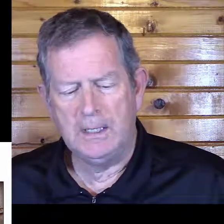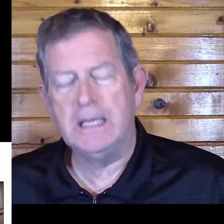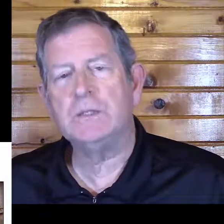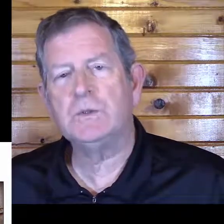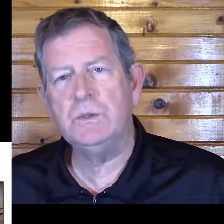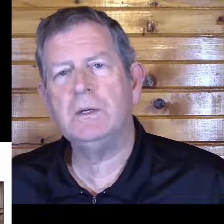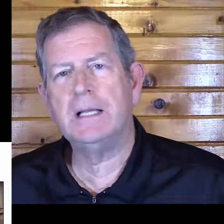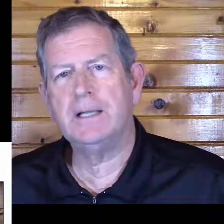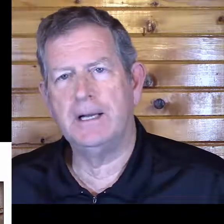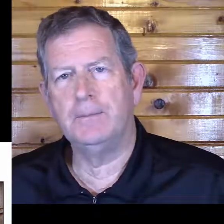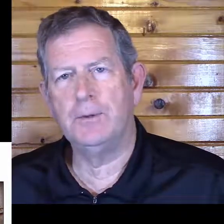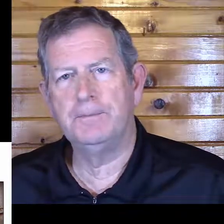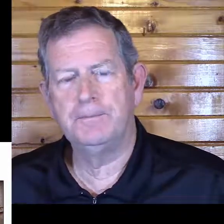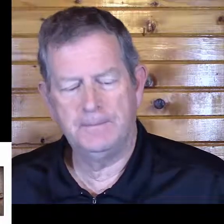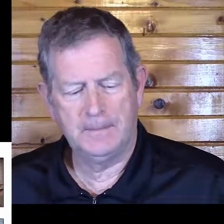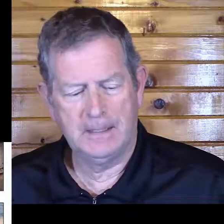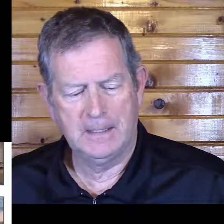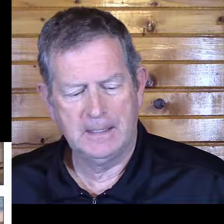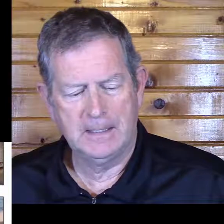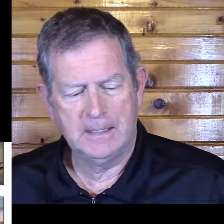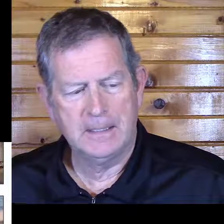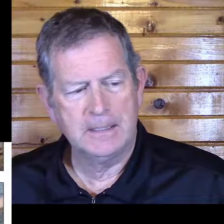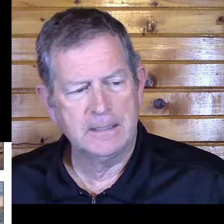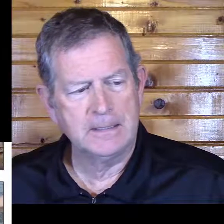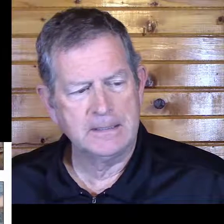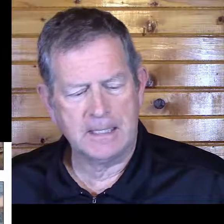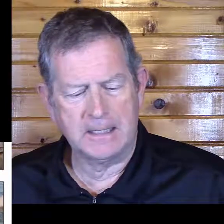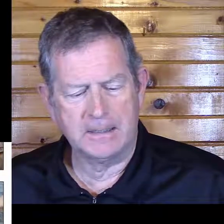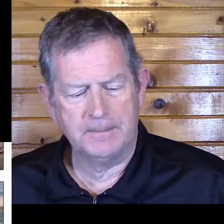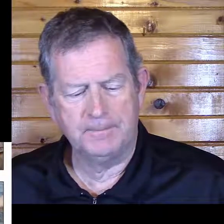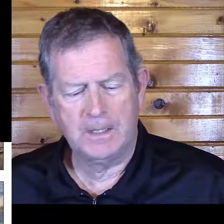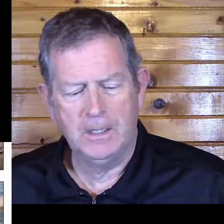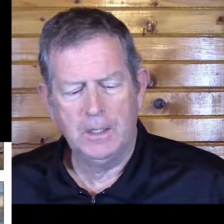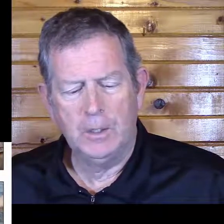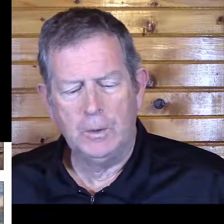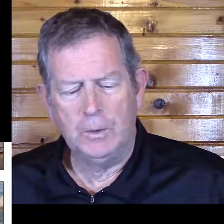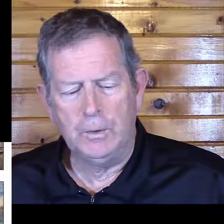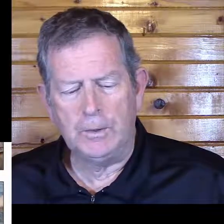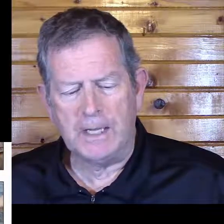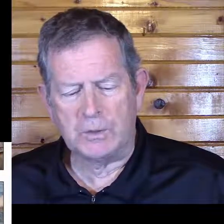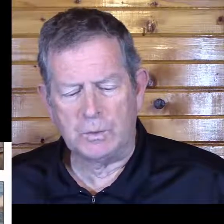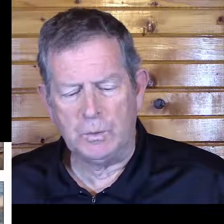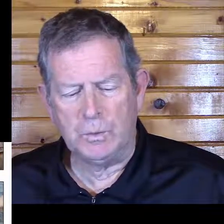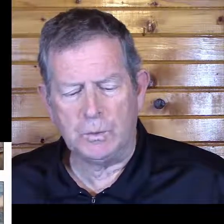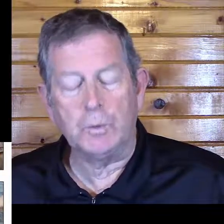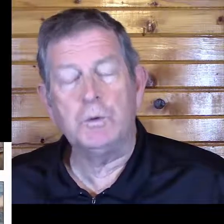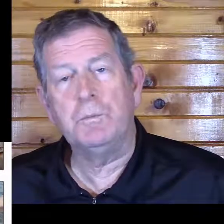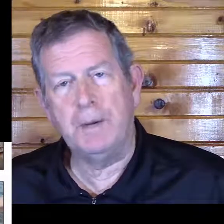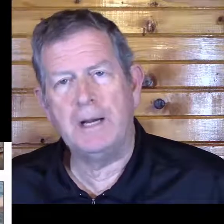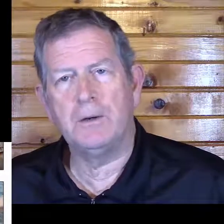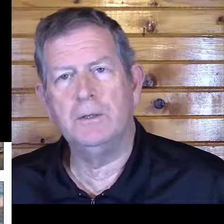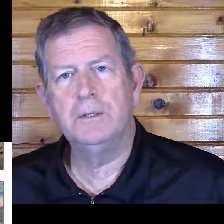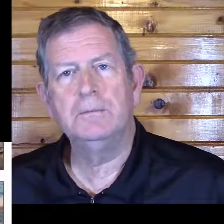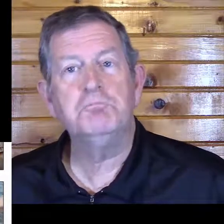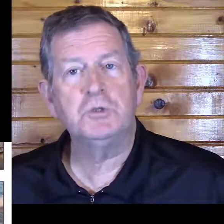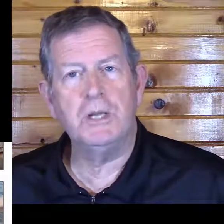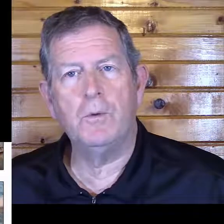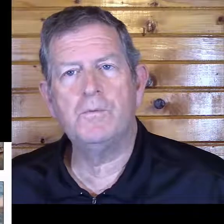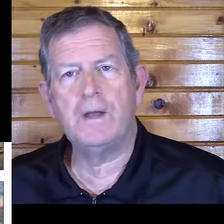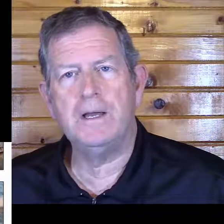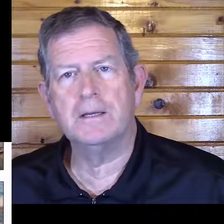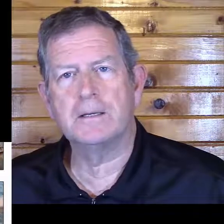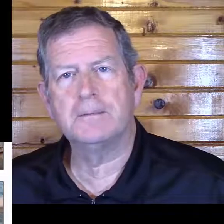est sur la table. 5. Le garçon dont tu parles,